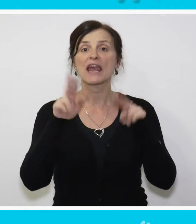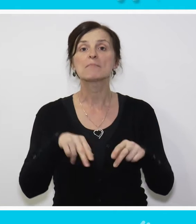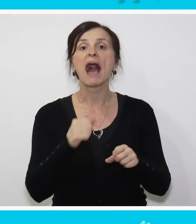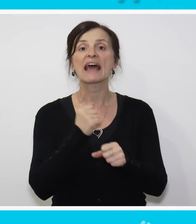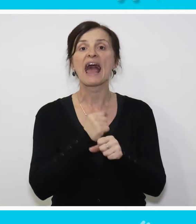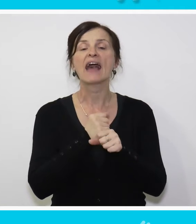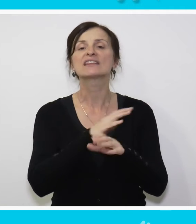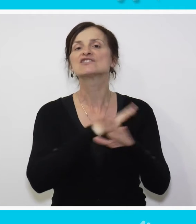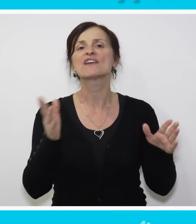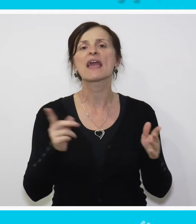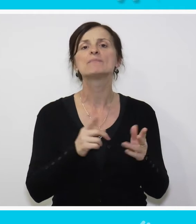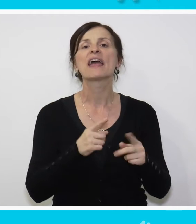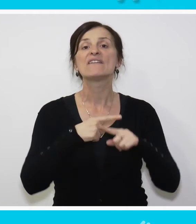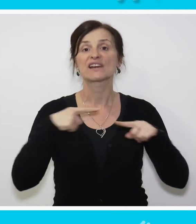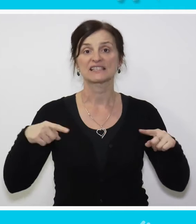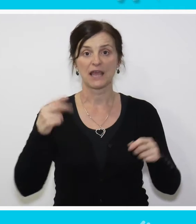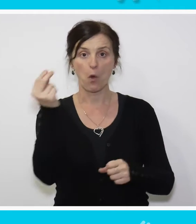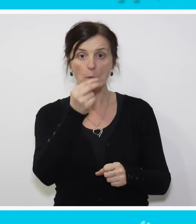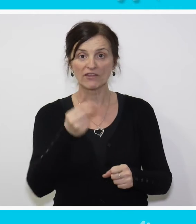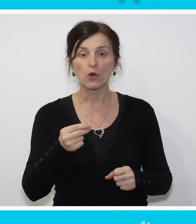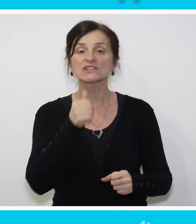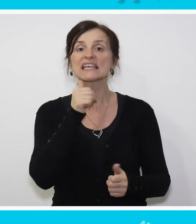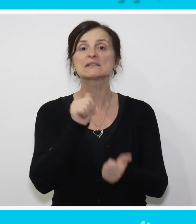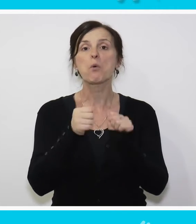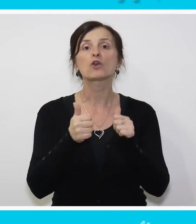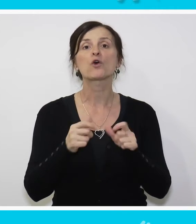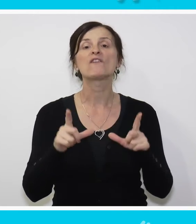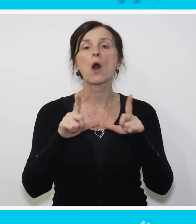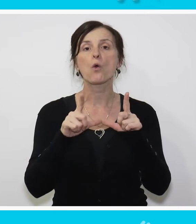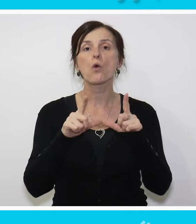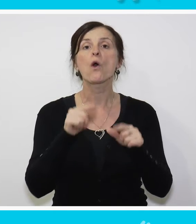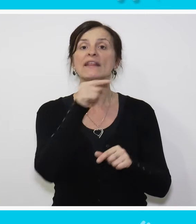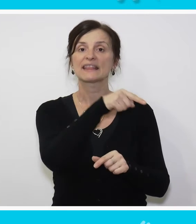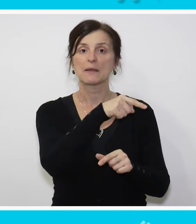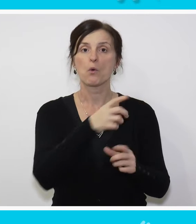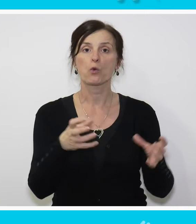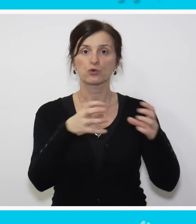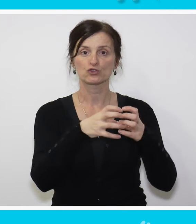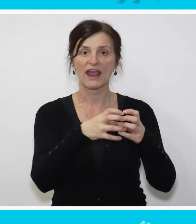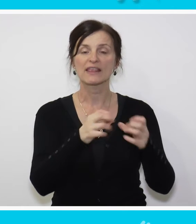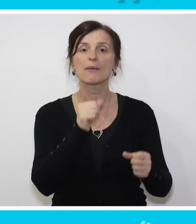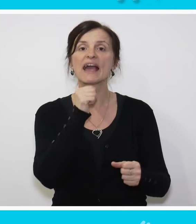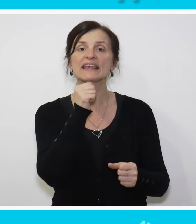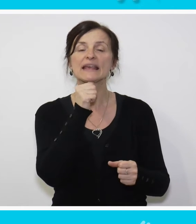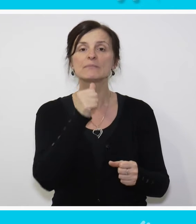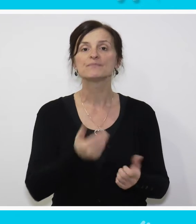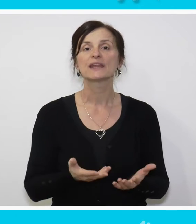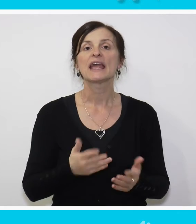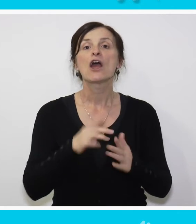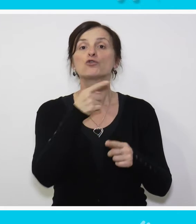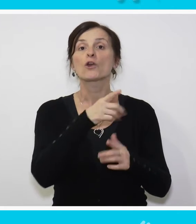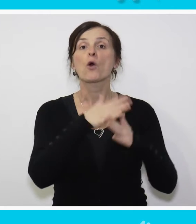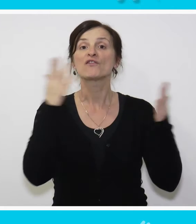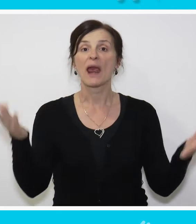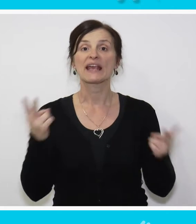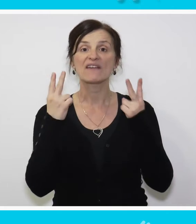bavljanje radicnim vrstama umetnosti i sportovima u tim udruženima i to je zaista